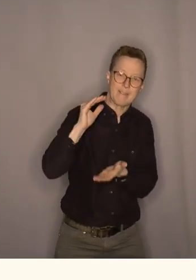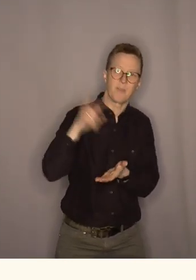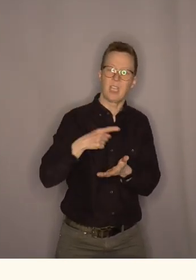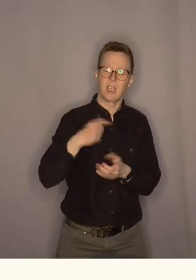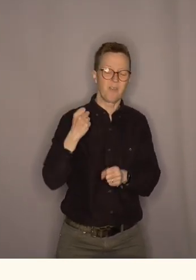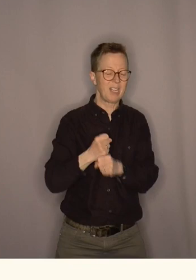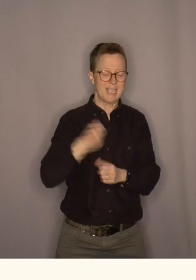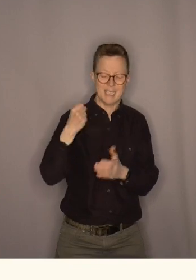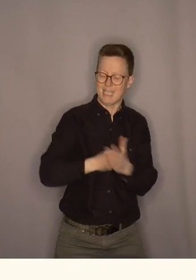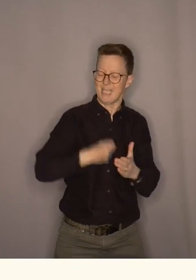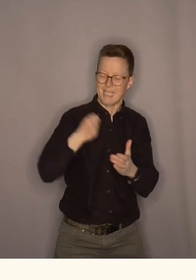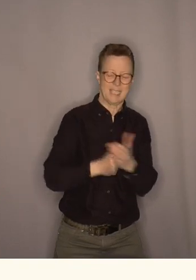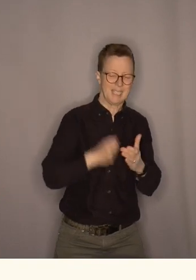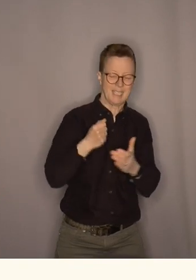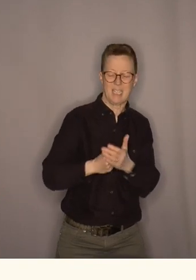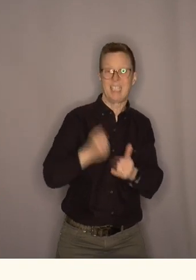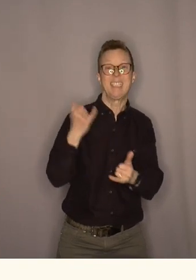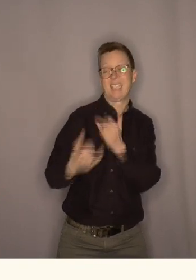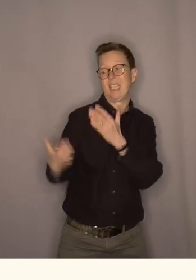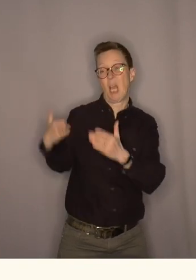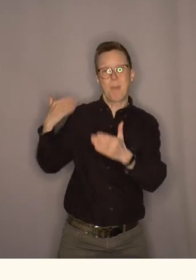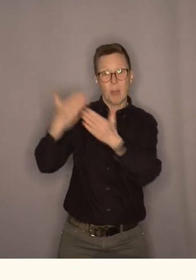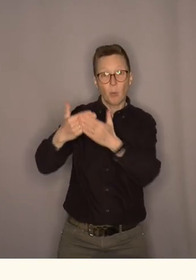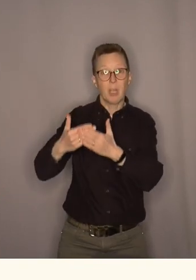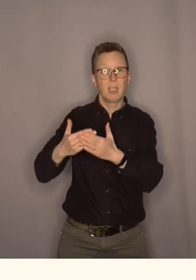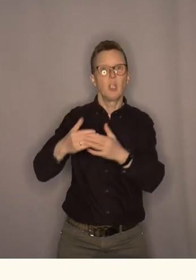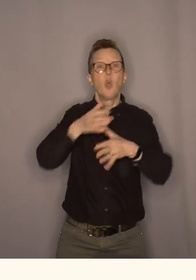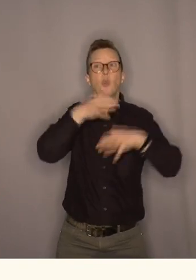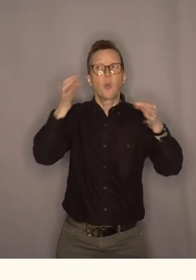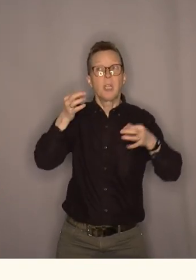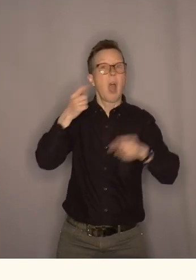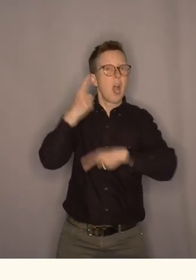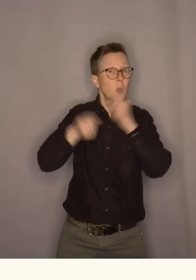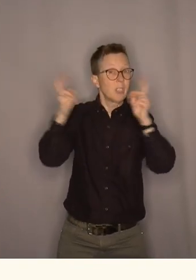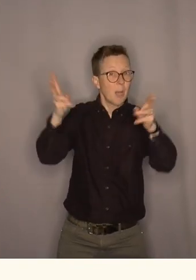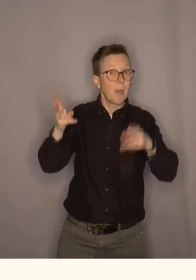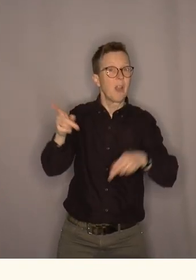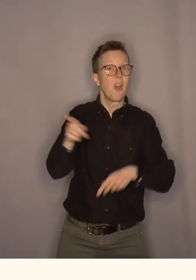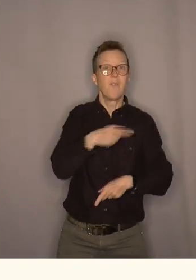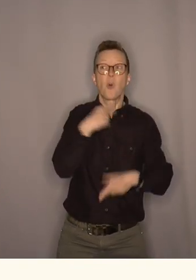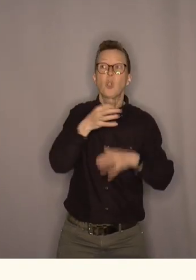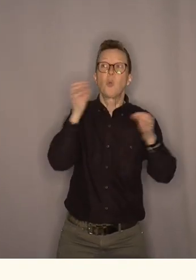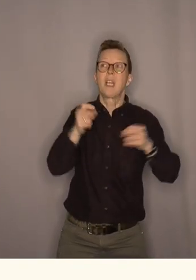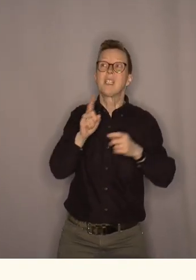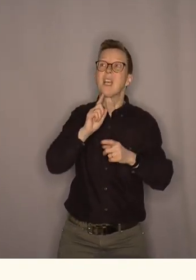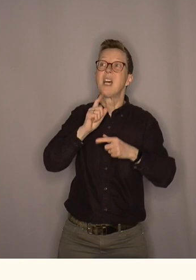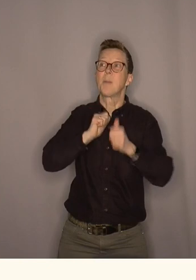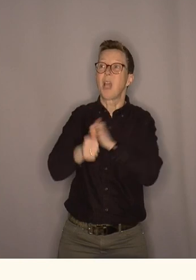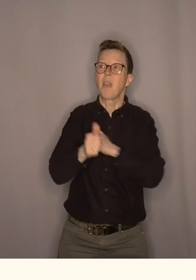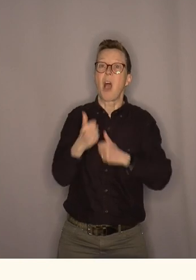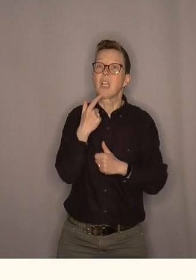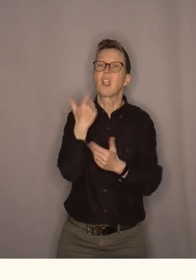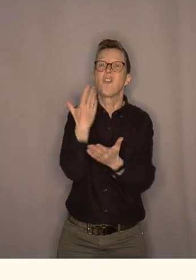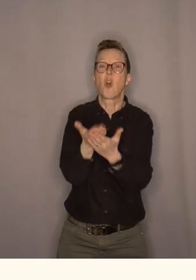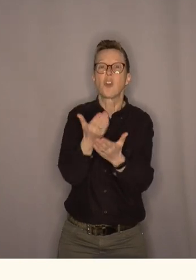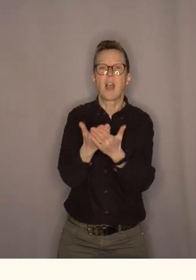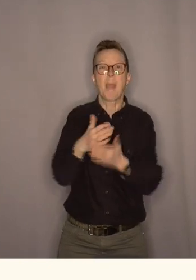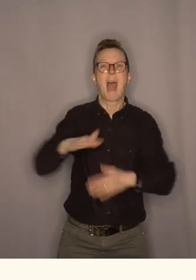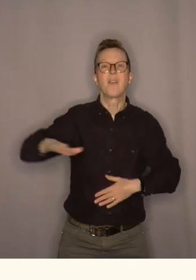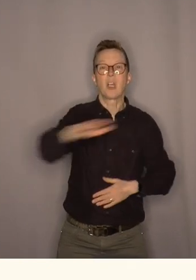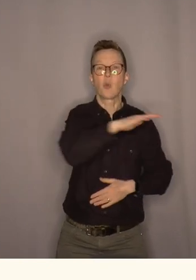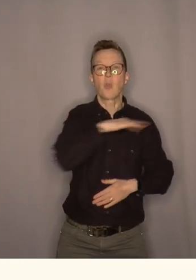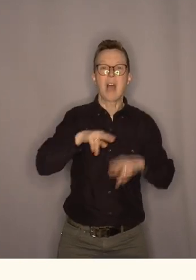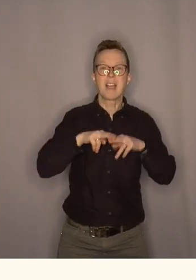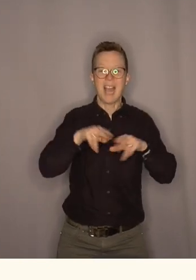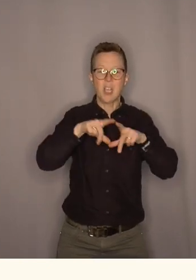i den perioden som har gått på Stortinget har vi gjort det samme der har våre stortingsrepresentanter foreslått et nasjonalt reisekort